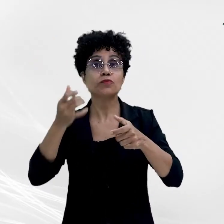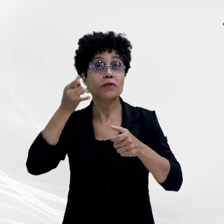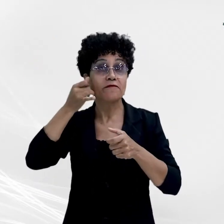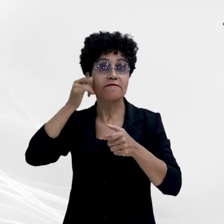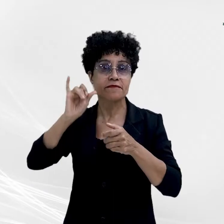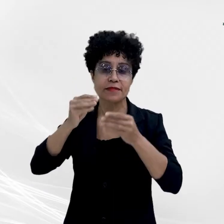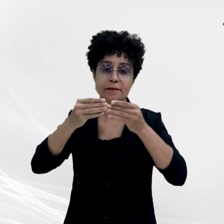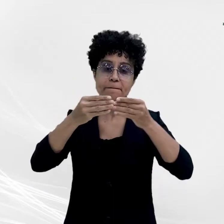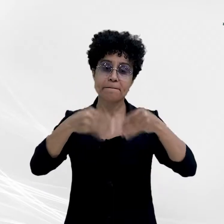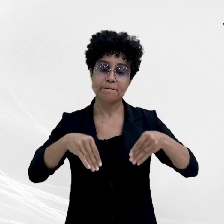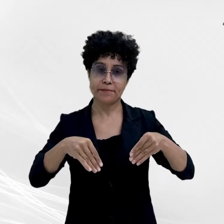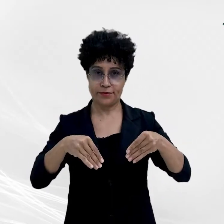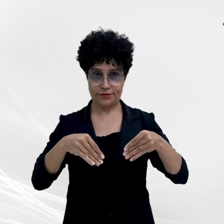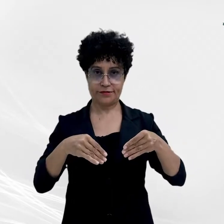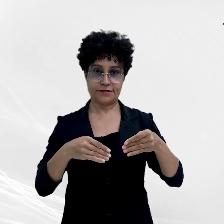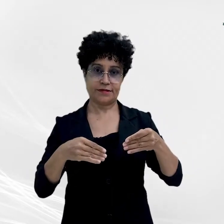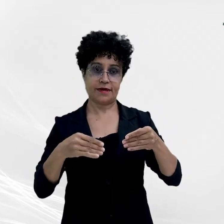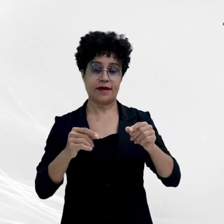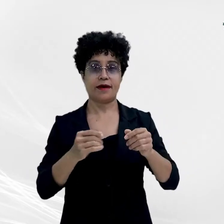ao patrimônio público. Fecha aspas.